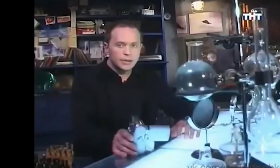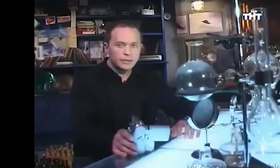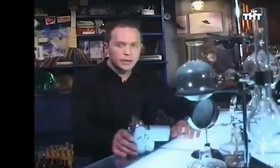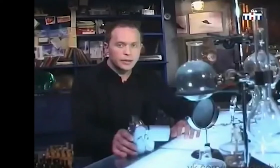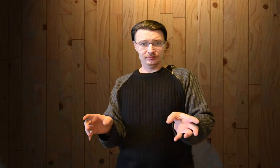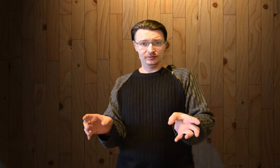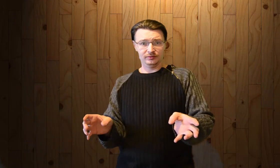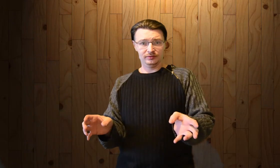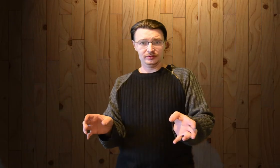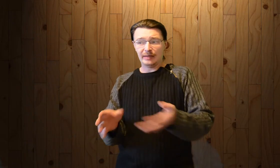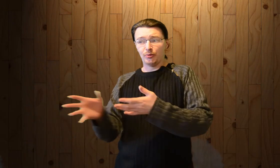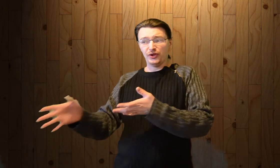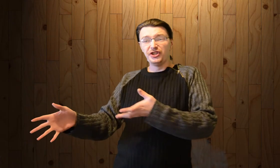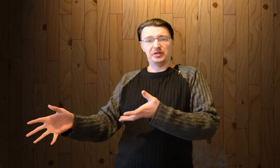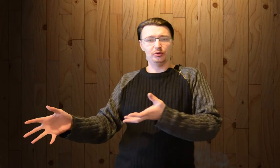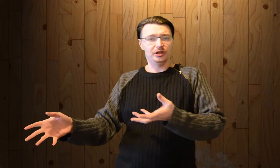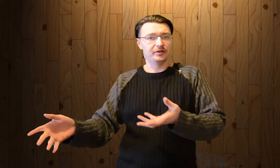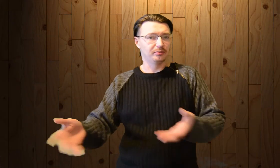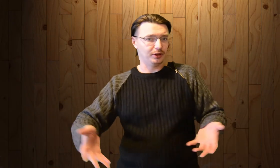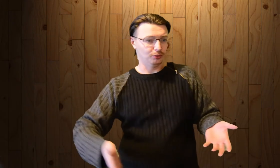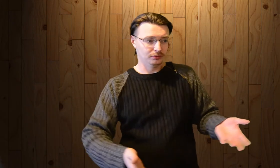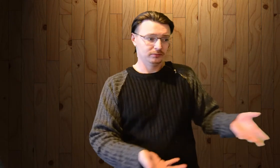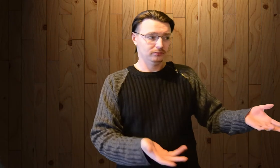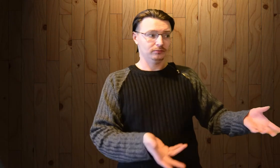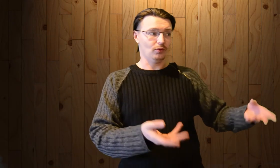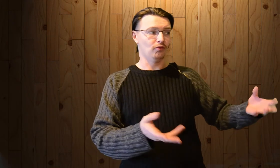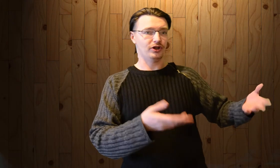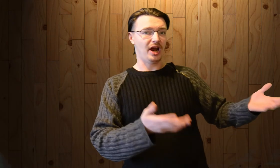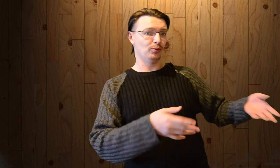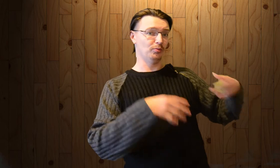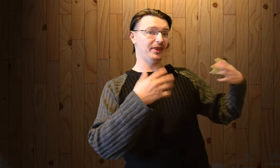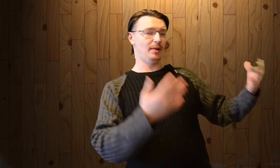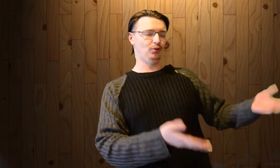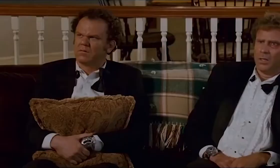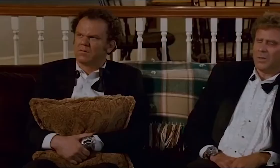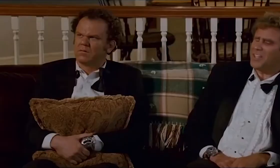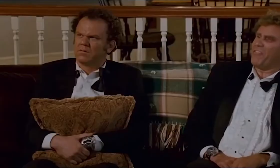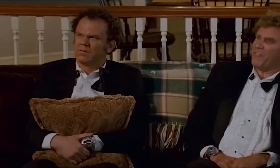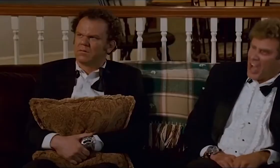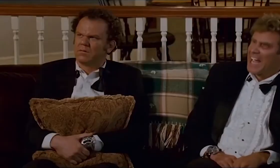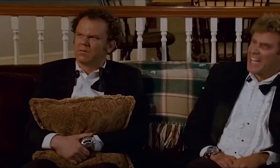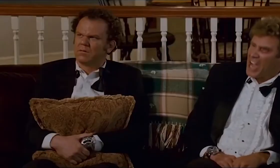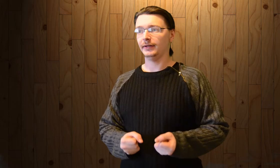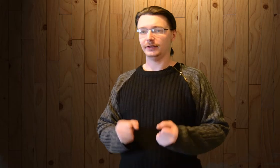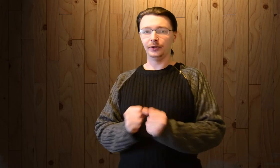заявление. Я, по-моему, единственный, кто не говорил про эту уважаемую мадаму. А какого хрена? С ее